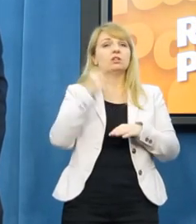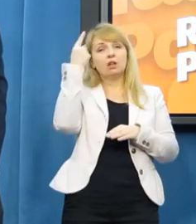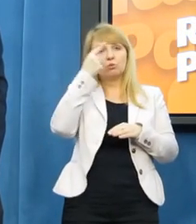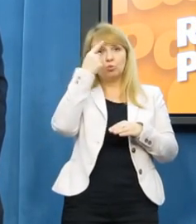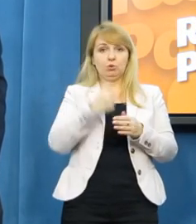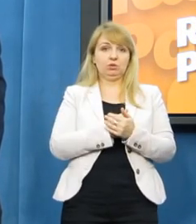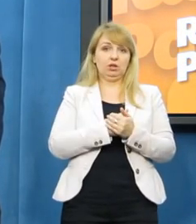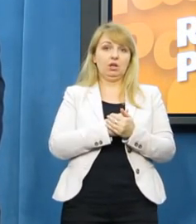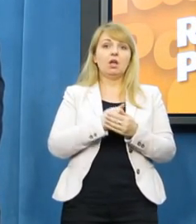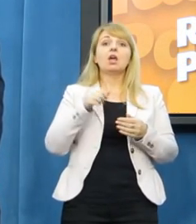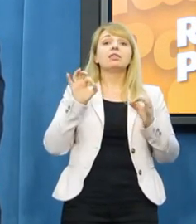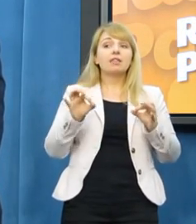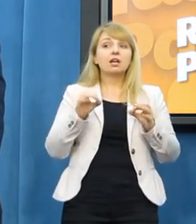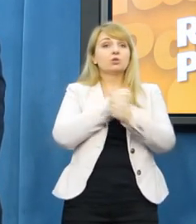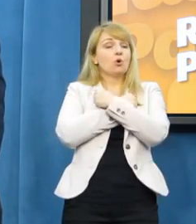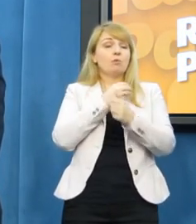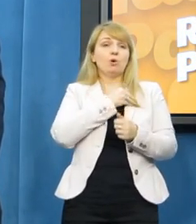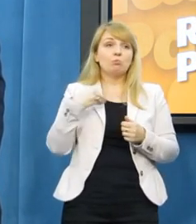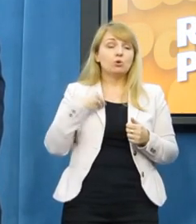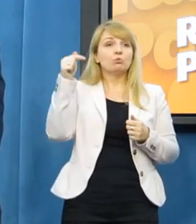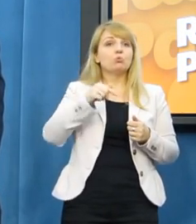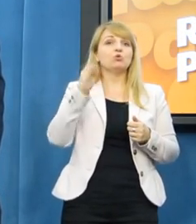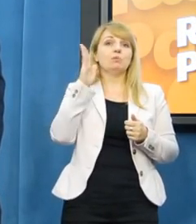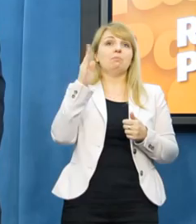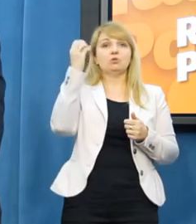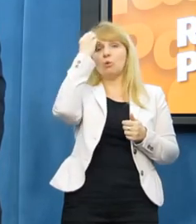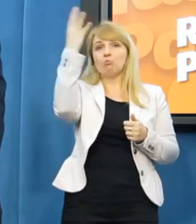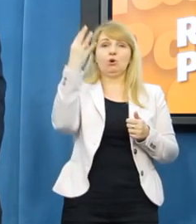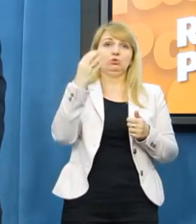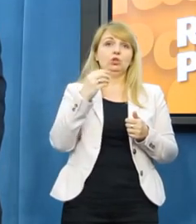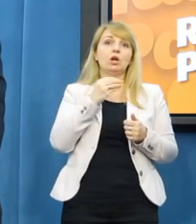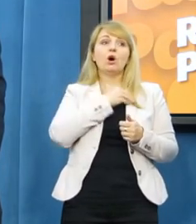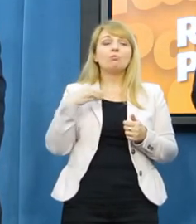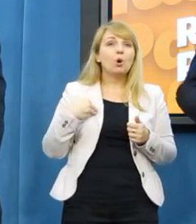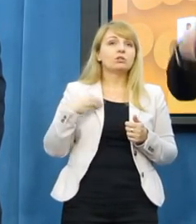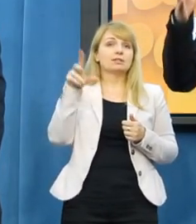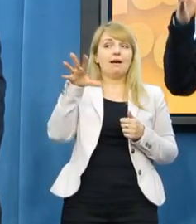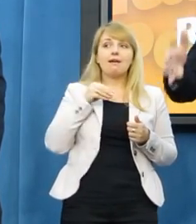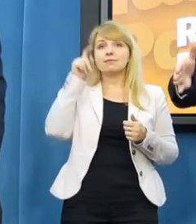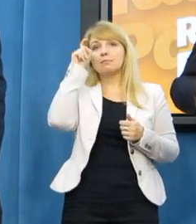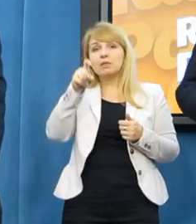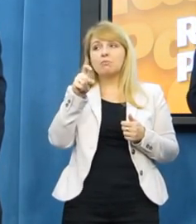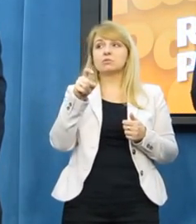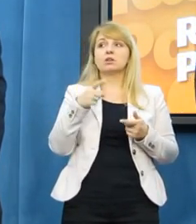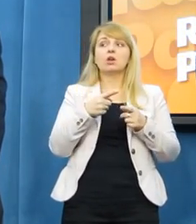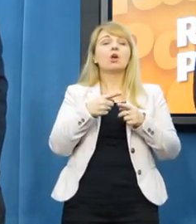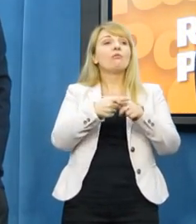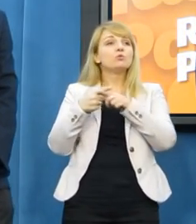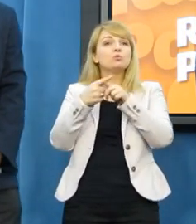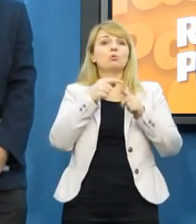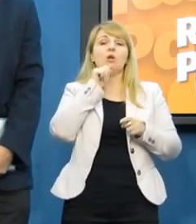mądrości, a ta mądrość to dzisiaj Niemcy wewnątrz Unii Europejskiej, Polska z Niemcami w Unii Europejskiej, granica z Rosją.